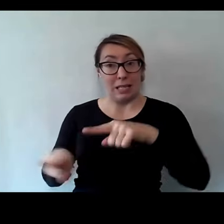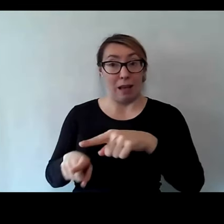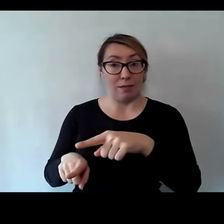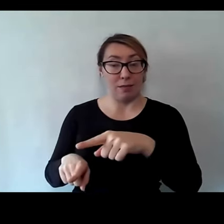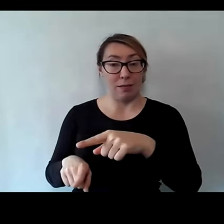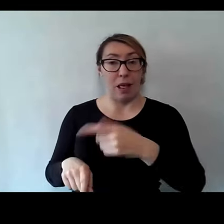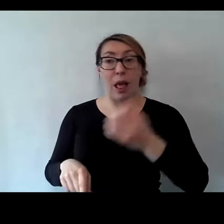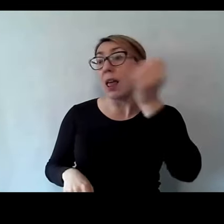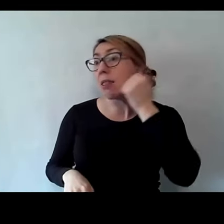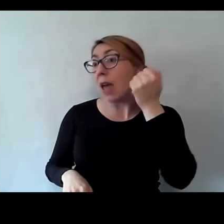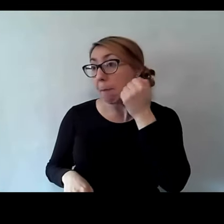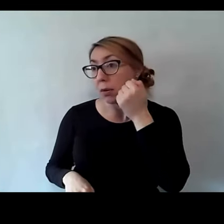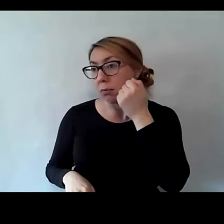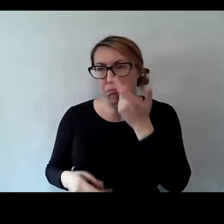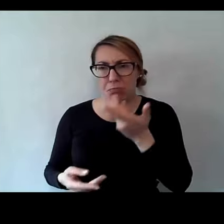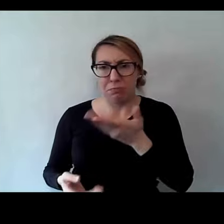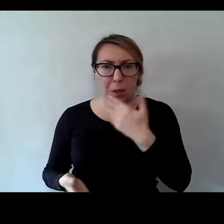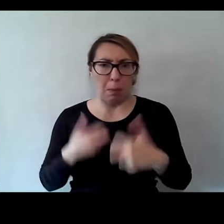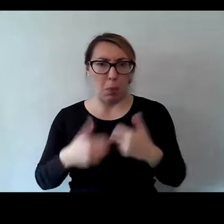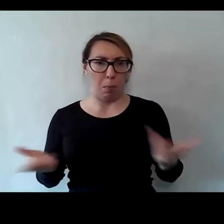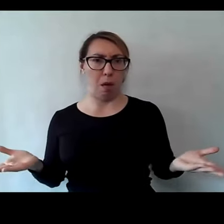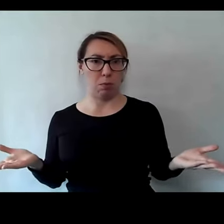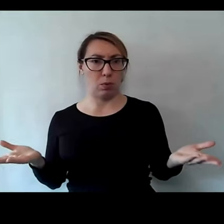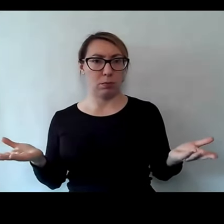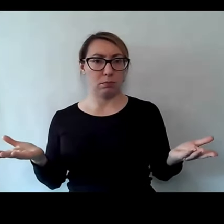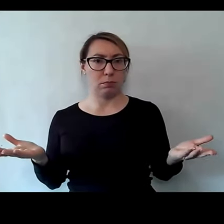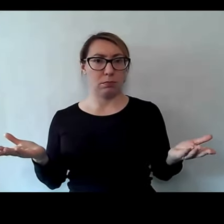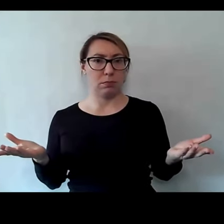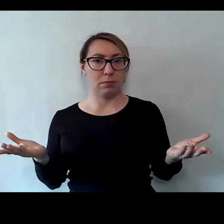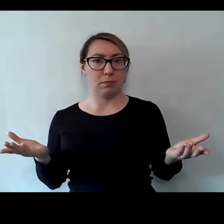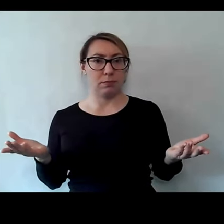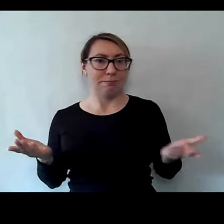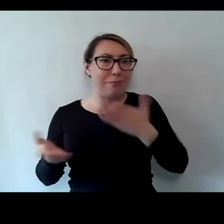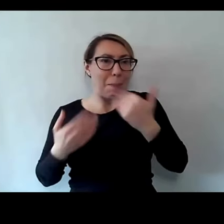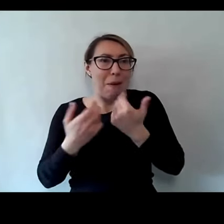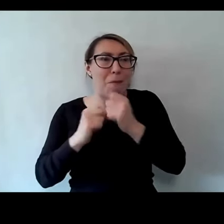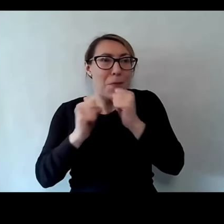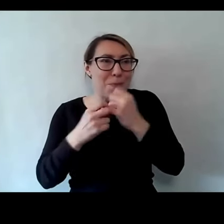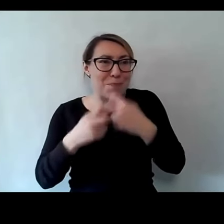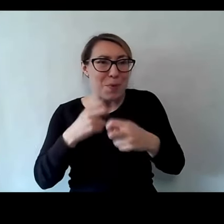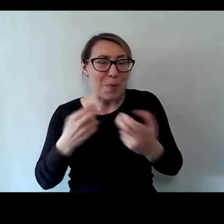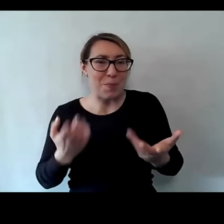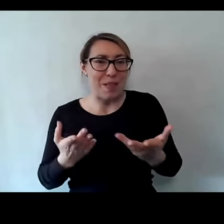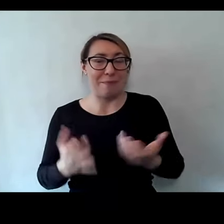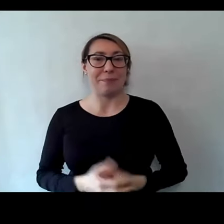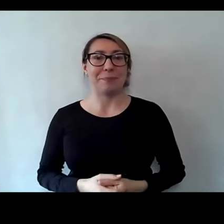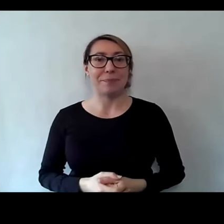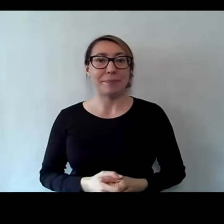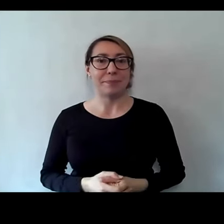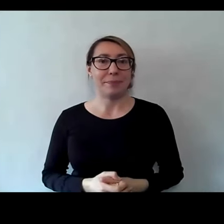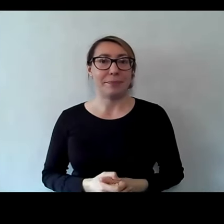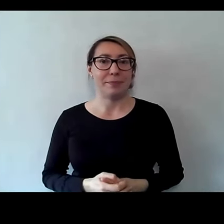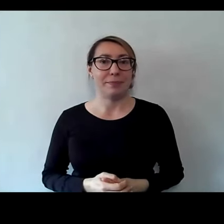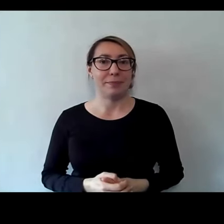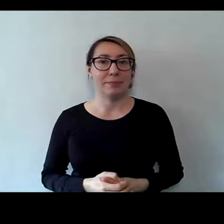to mielibyśmy po sprawie. Nie byłoby żadnego problemu. I dlatego, kiedy